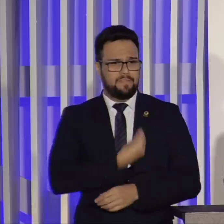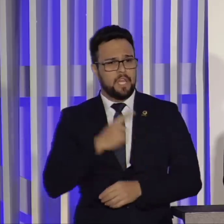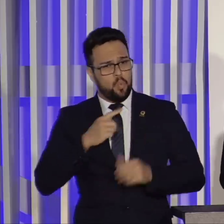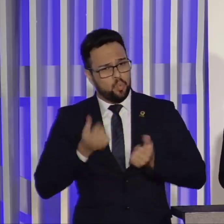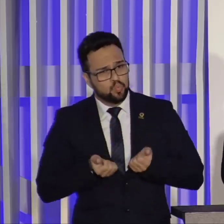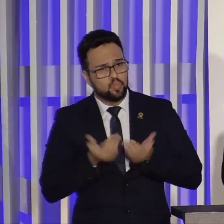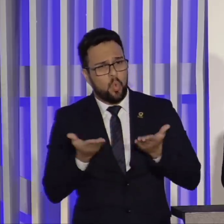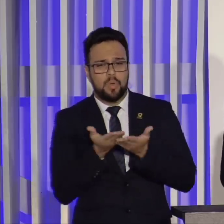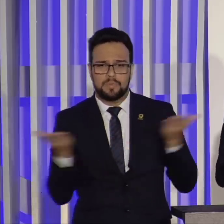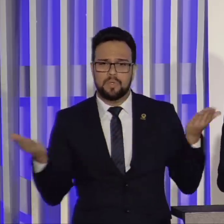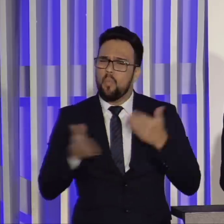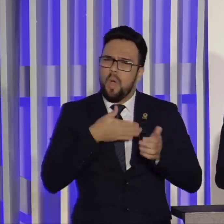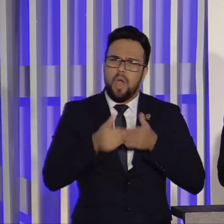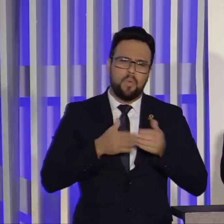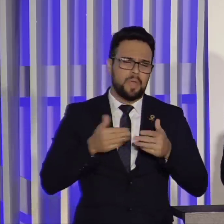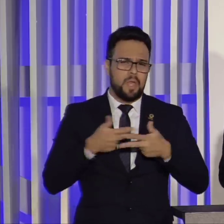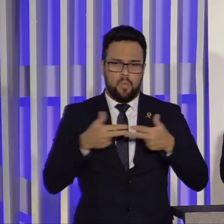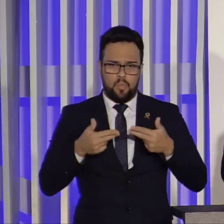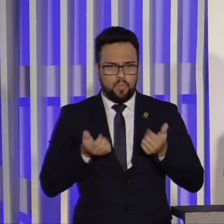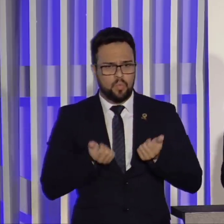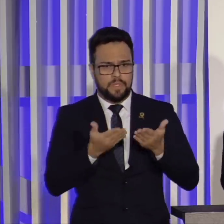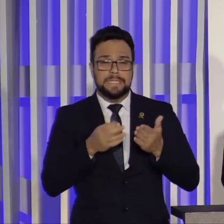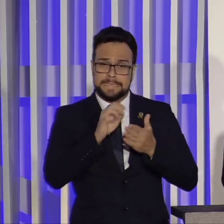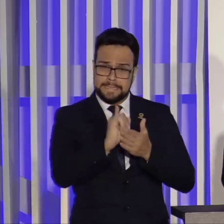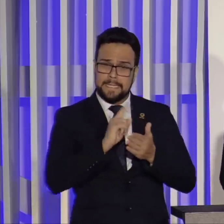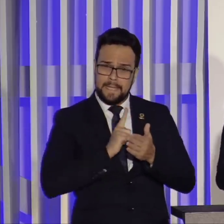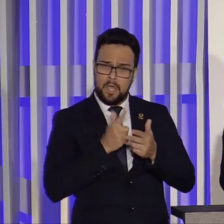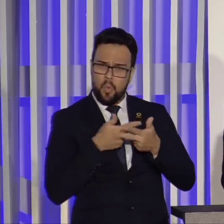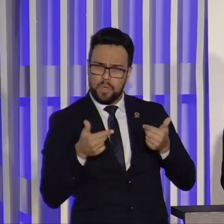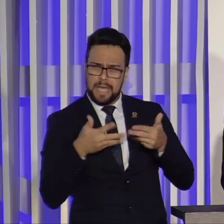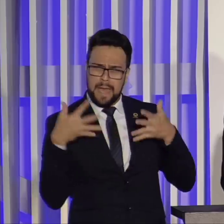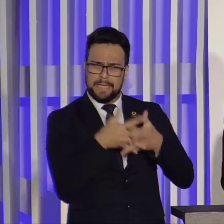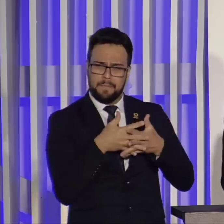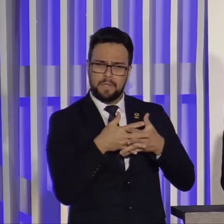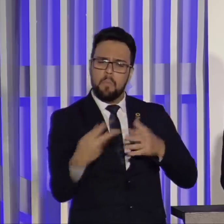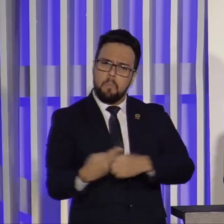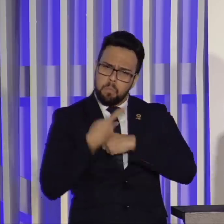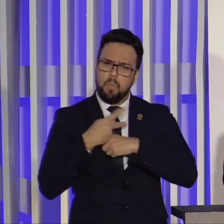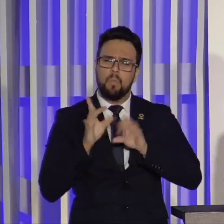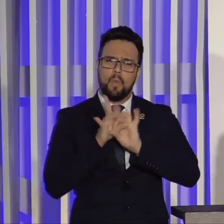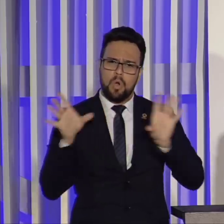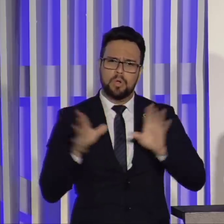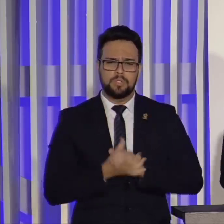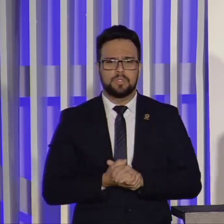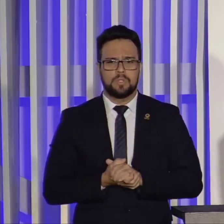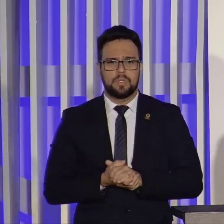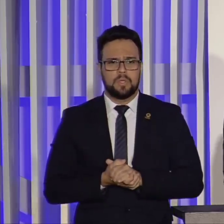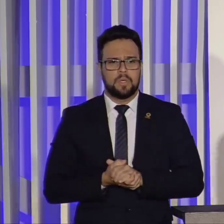o que tiver em decreto que, porventura, esteja atrapalhando, nos procurem. em poucos dias